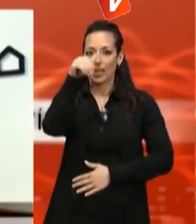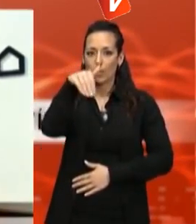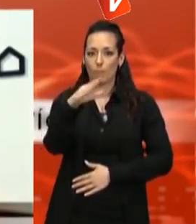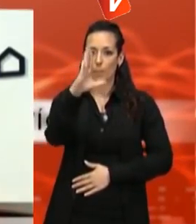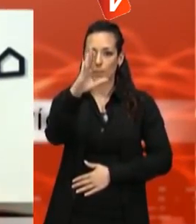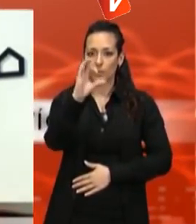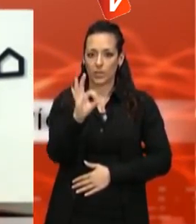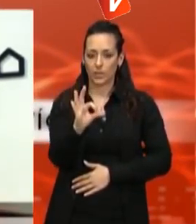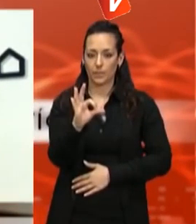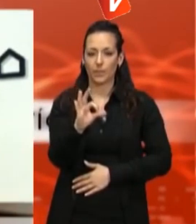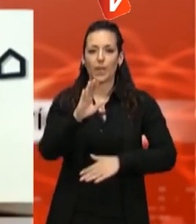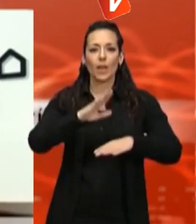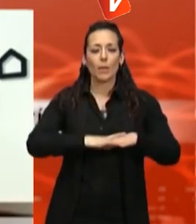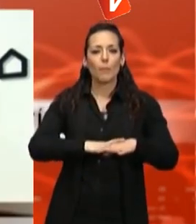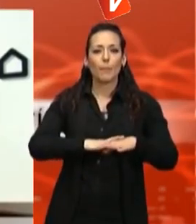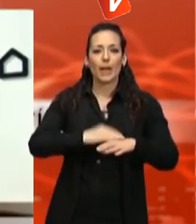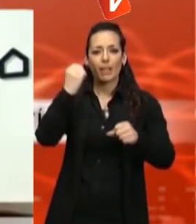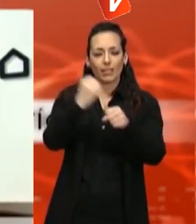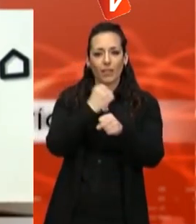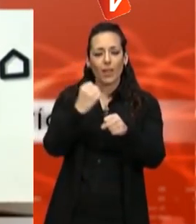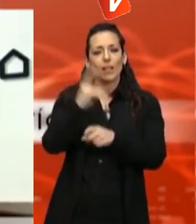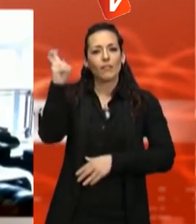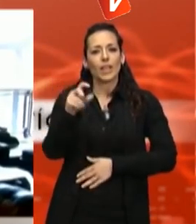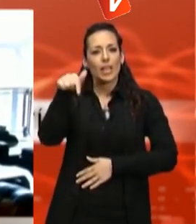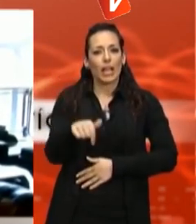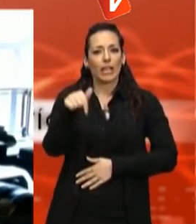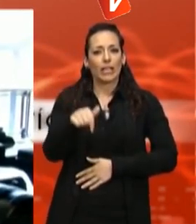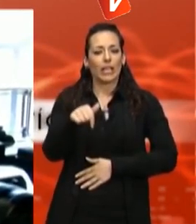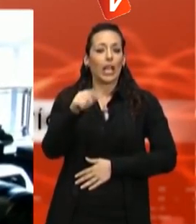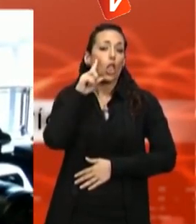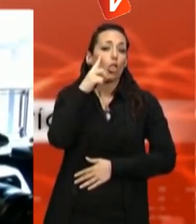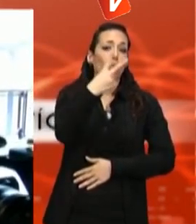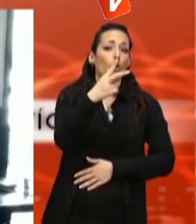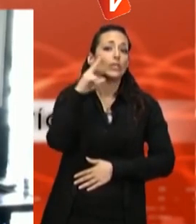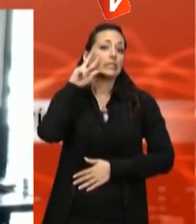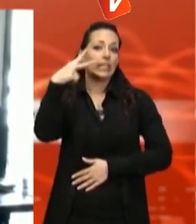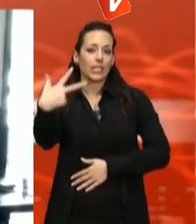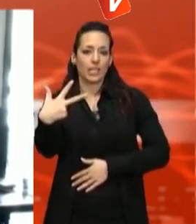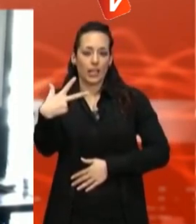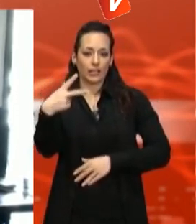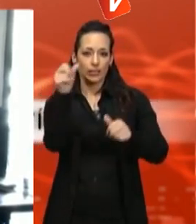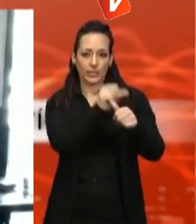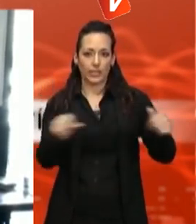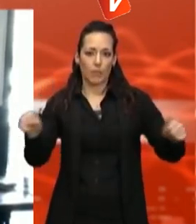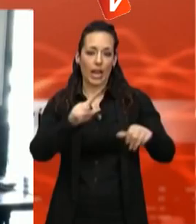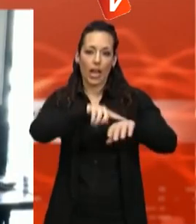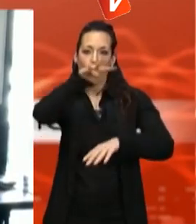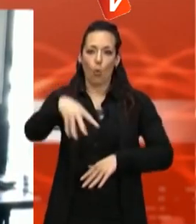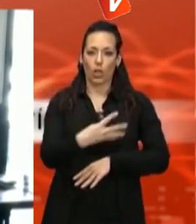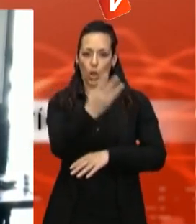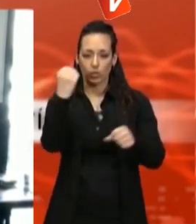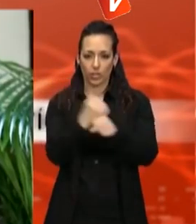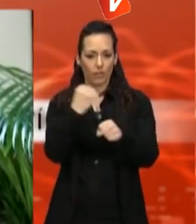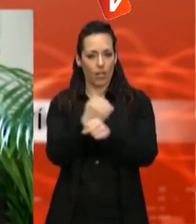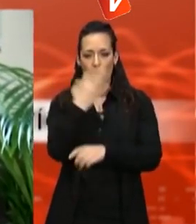aquí dos o tres dies a la setmana, quatre hores. El projecte li impulsa l'associació Alei, una xarxa de